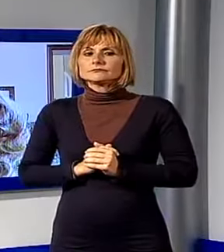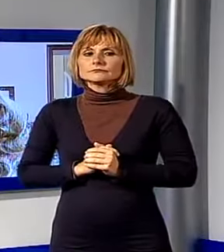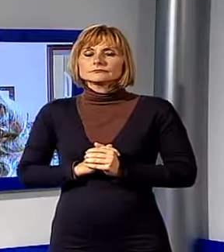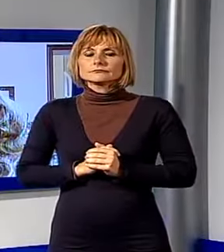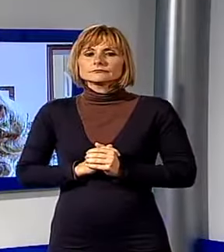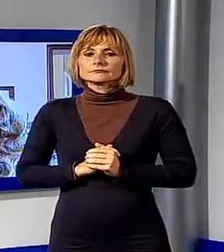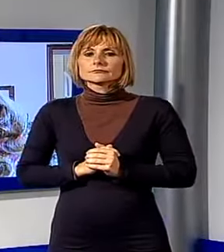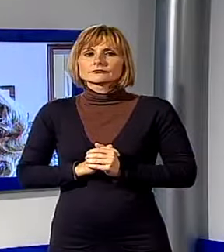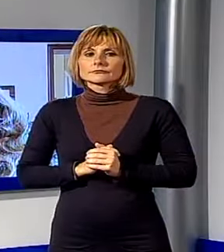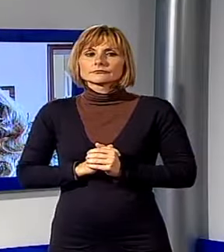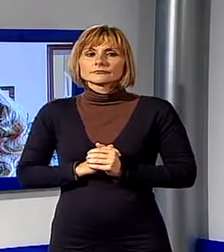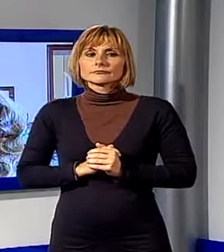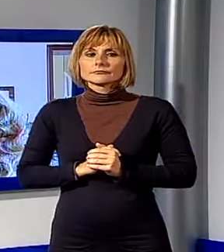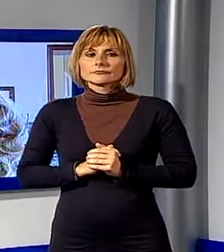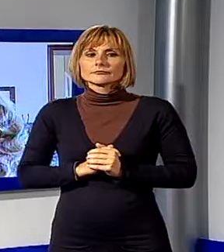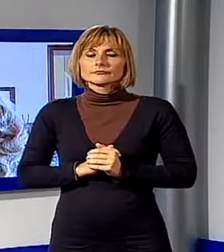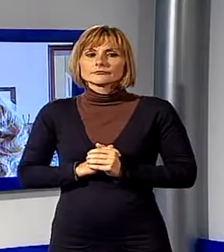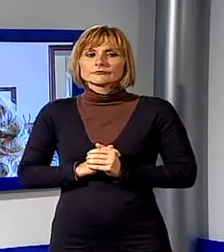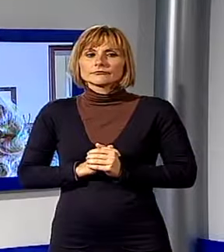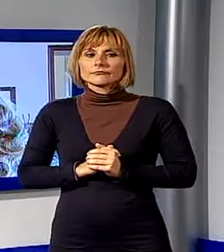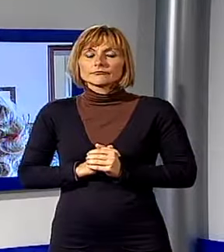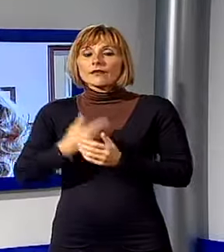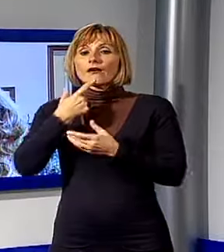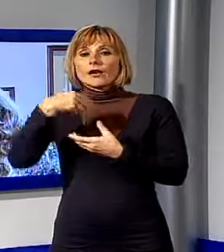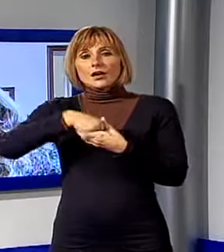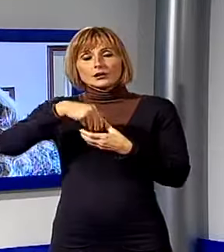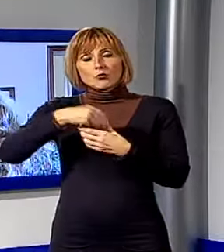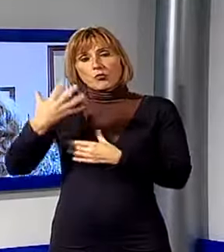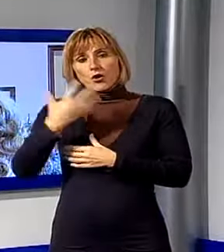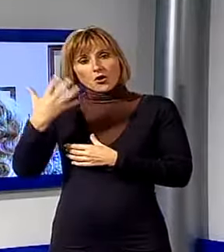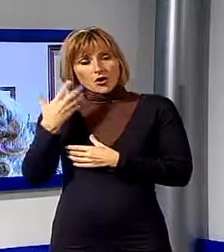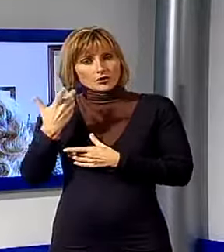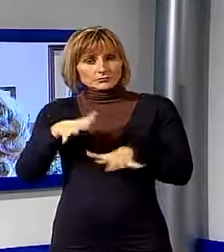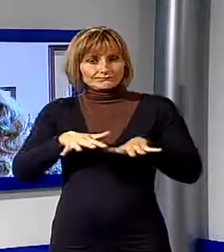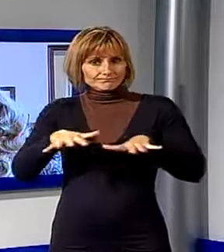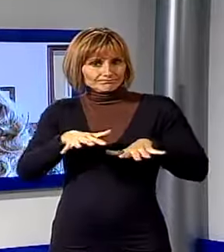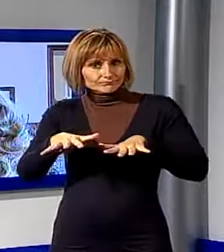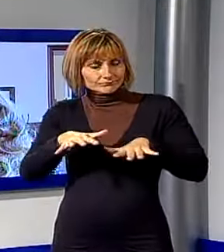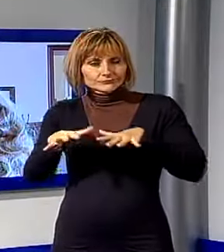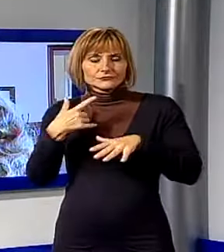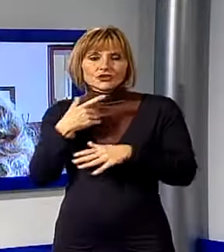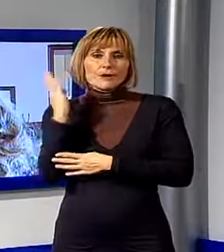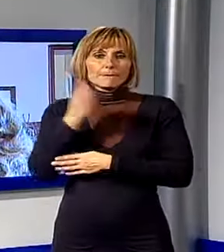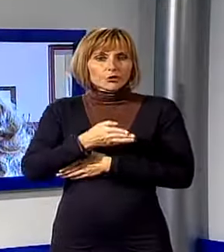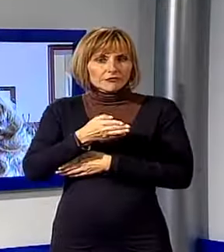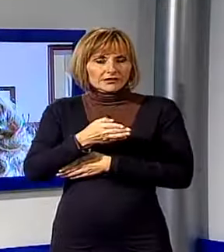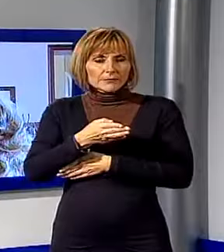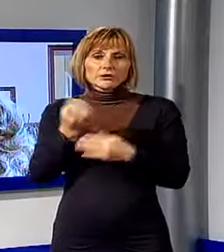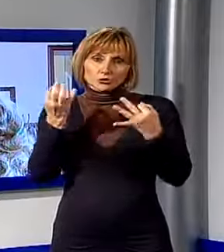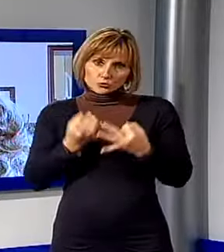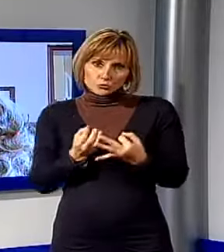Naturalmente qualcosa dovrà avvenire anche dall'interno, ci sono stati dei provvedimenti giusti anche a livello governativo,